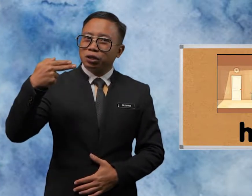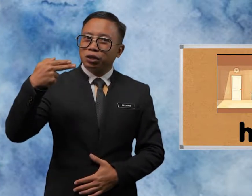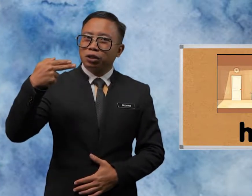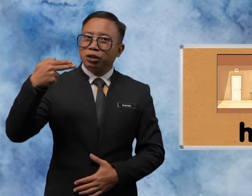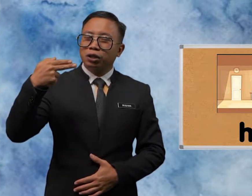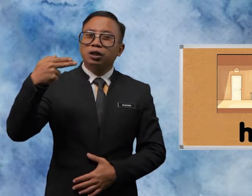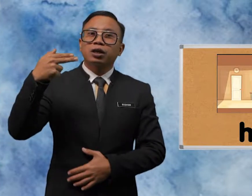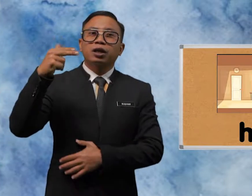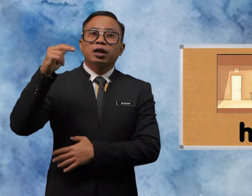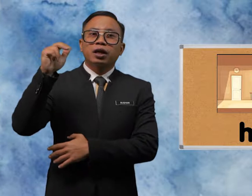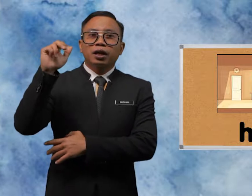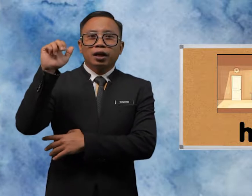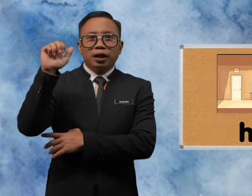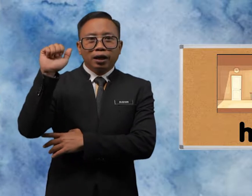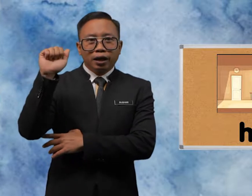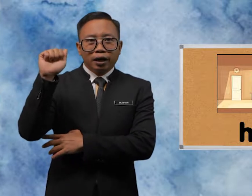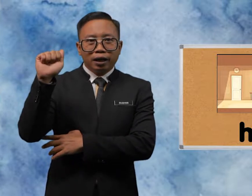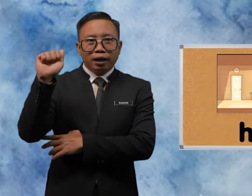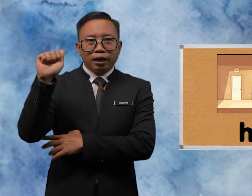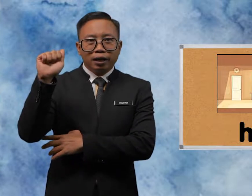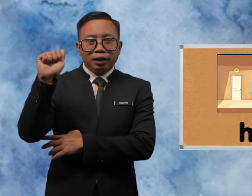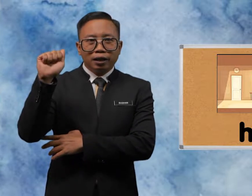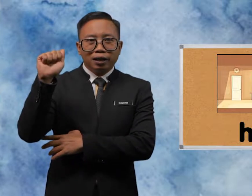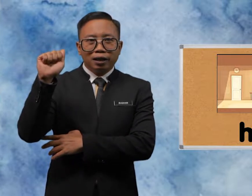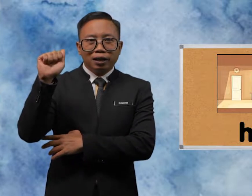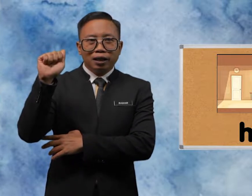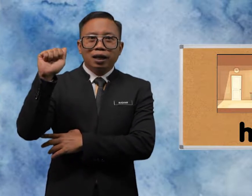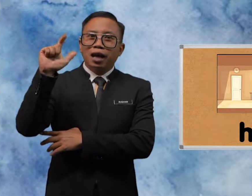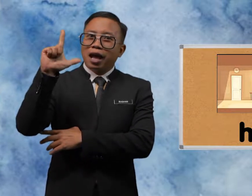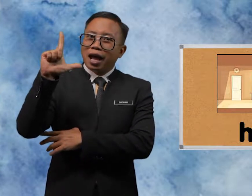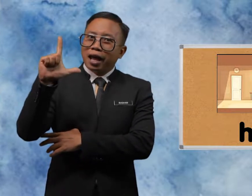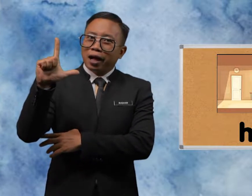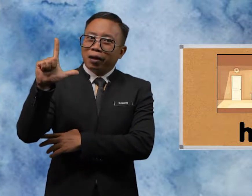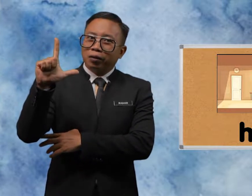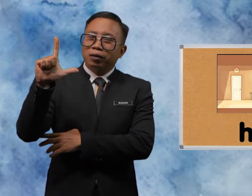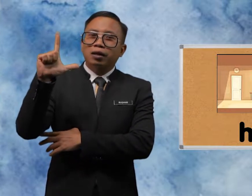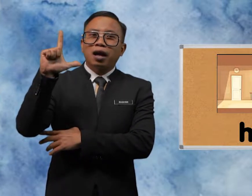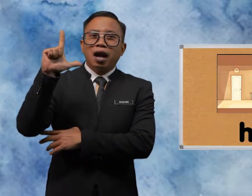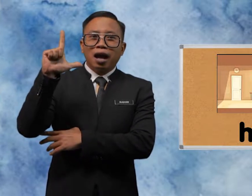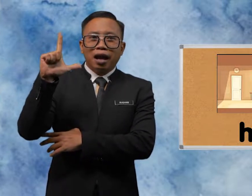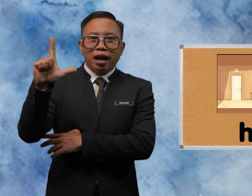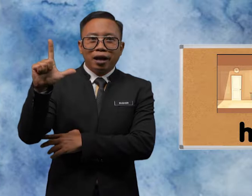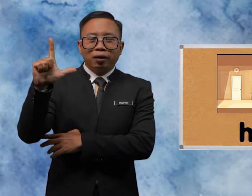H, A, L, L,